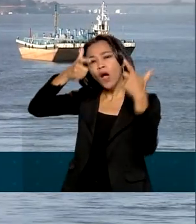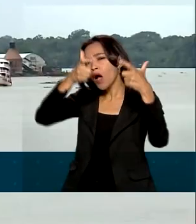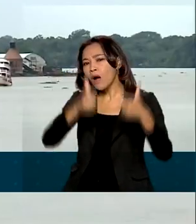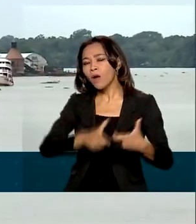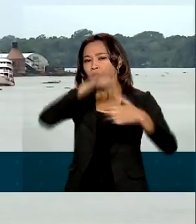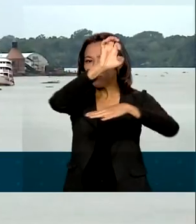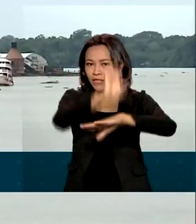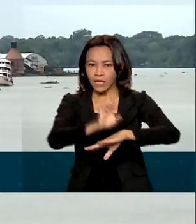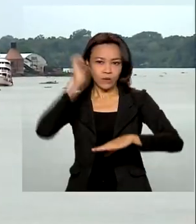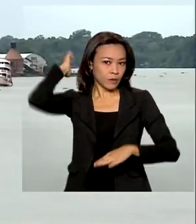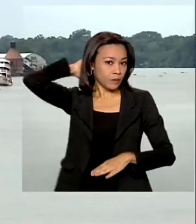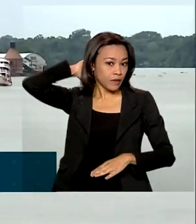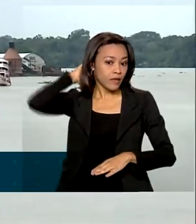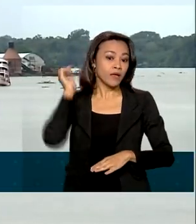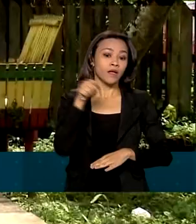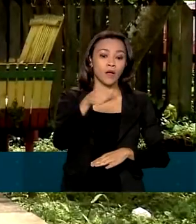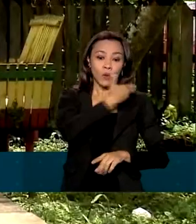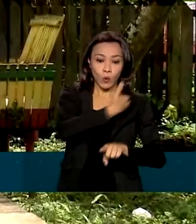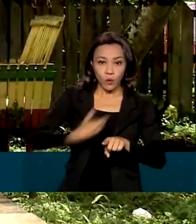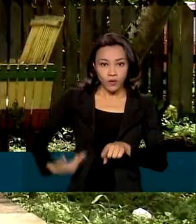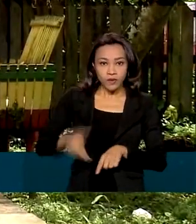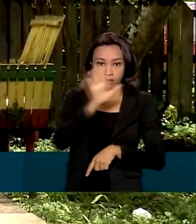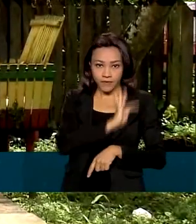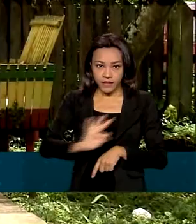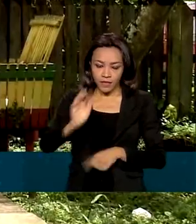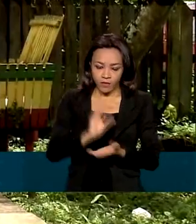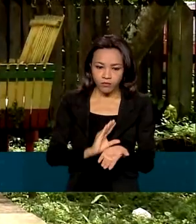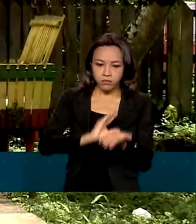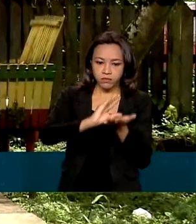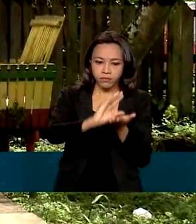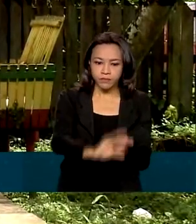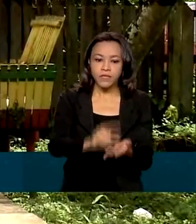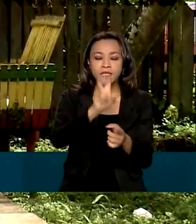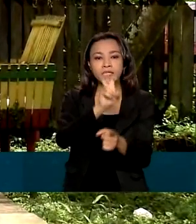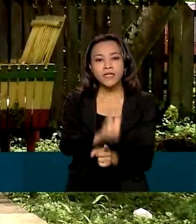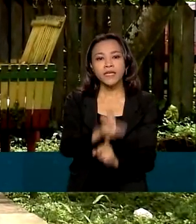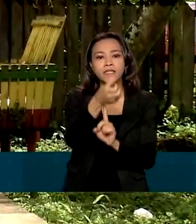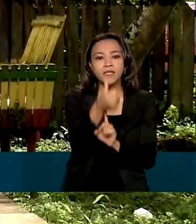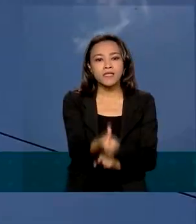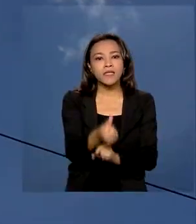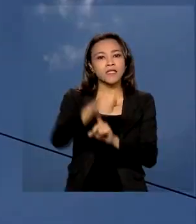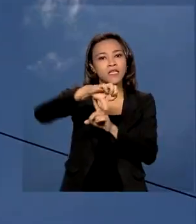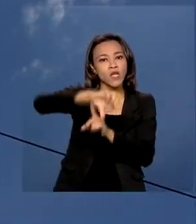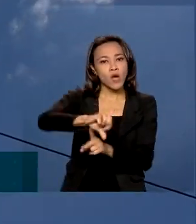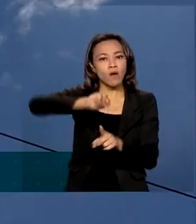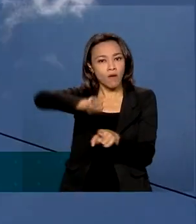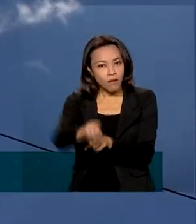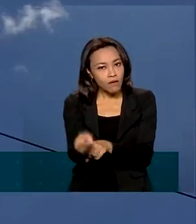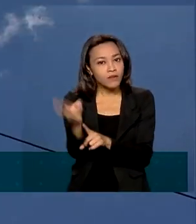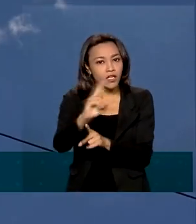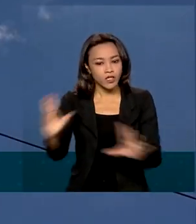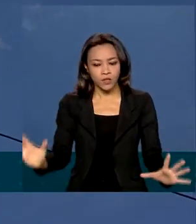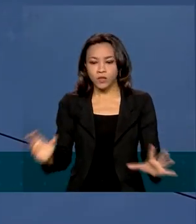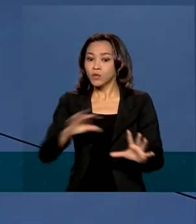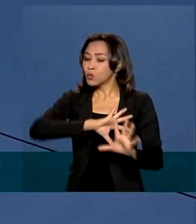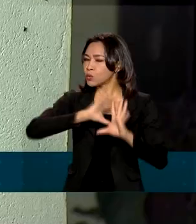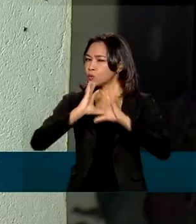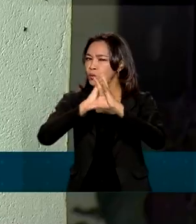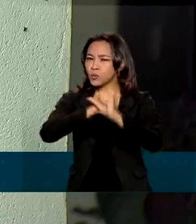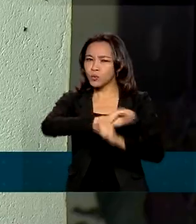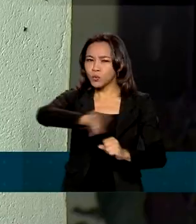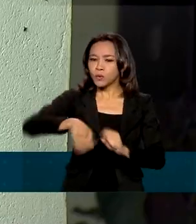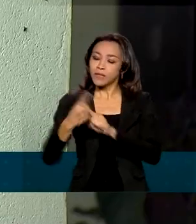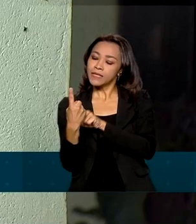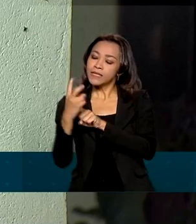Pará, o governo federal está investindo 569 milhões de reais. Ao todo, serão feitas 15